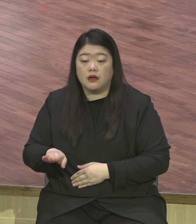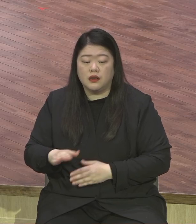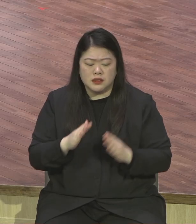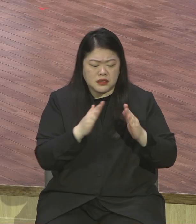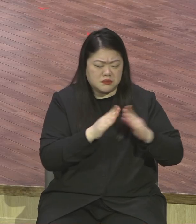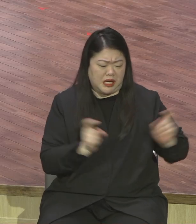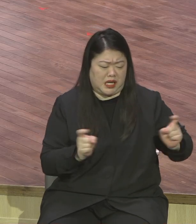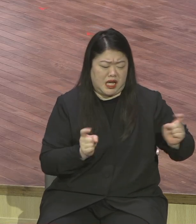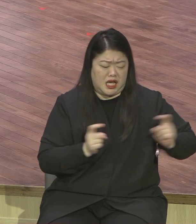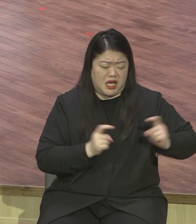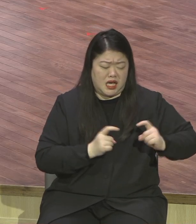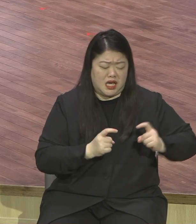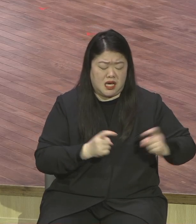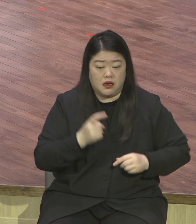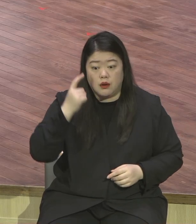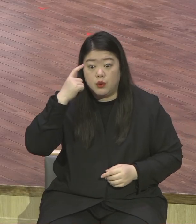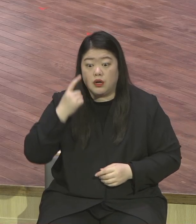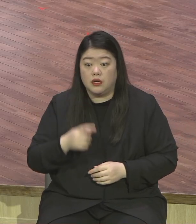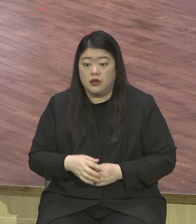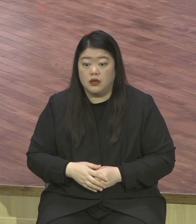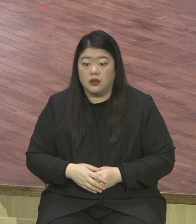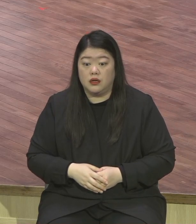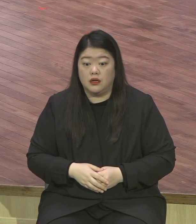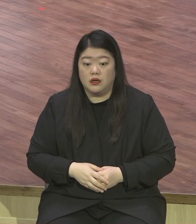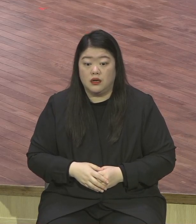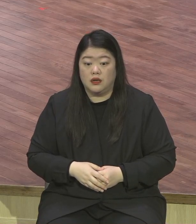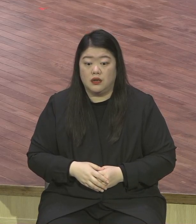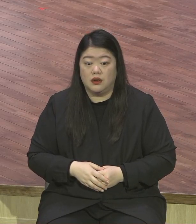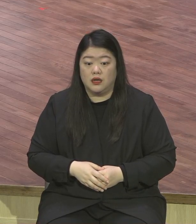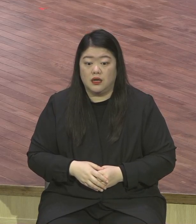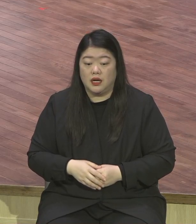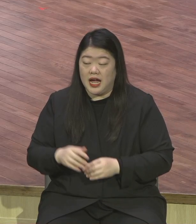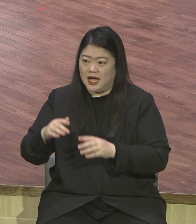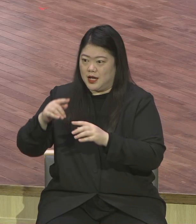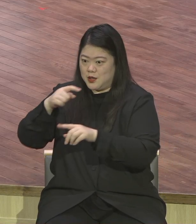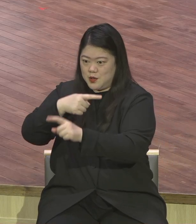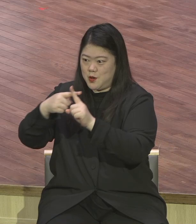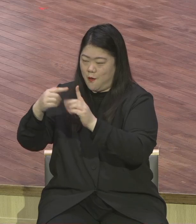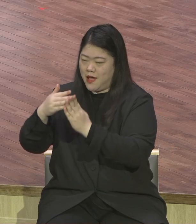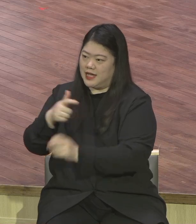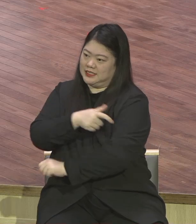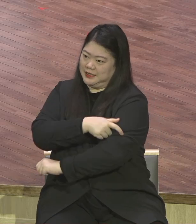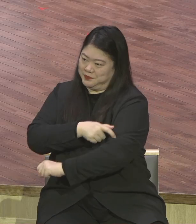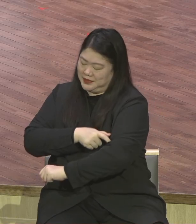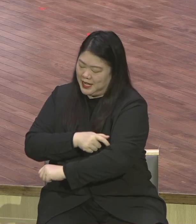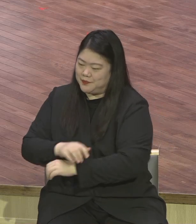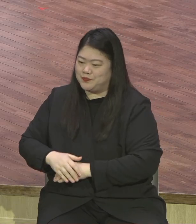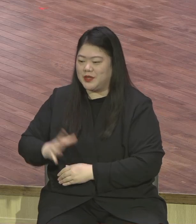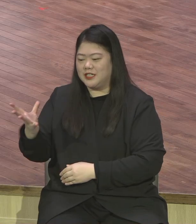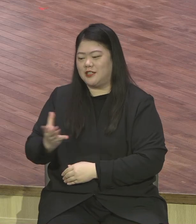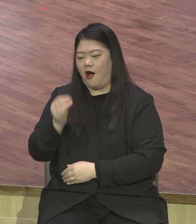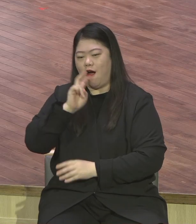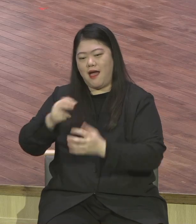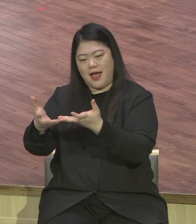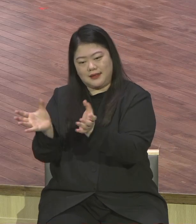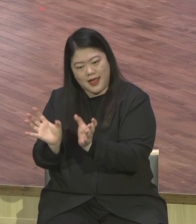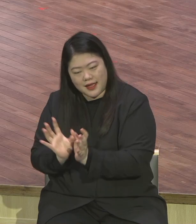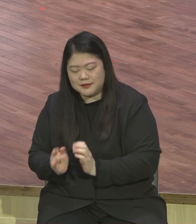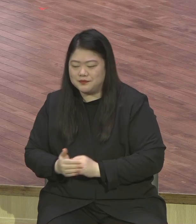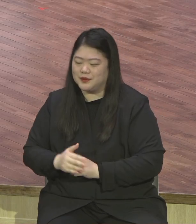나가볼 집을 뛰쳐나갈 정도로 그런 짓을 하느냐고요 성가대도 하고 뭐 찬양대고 뭐 다 심도